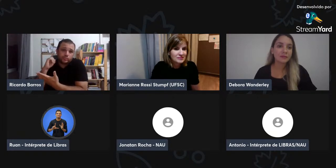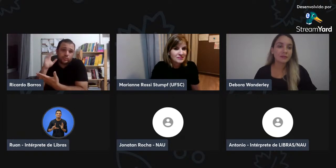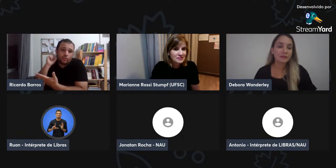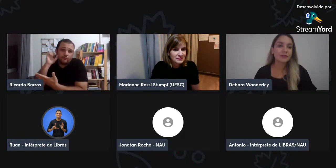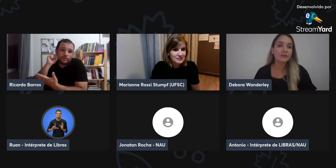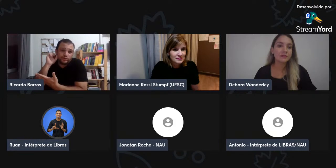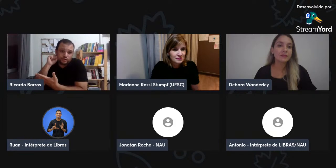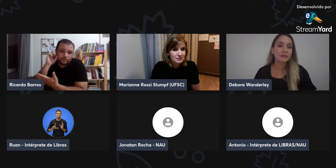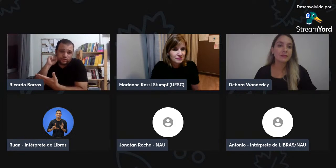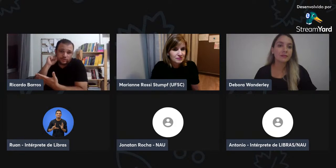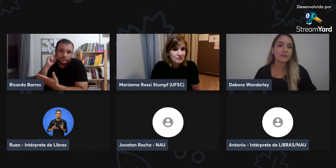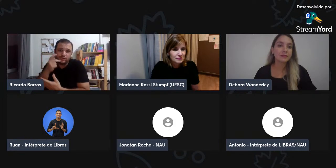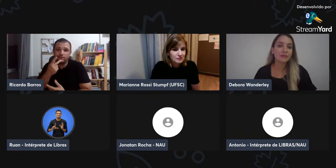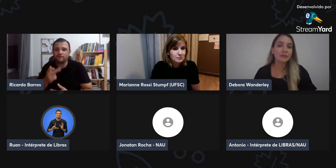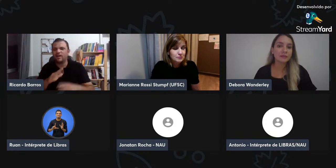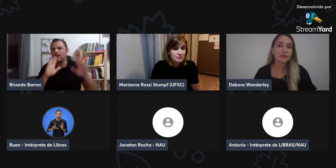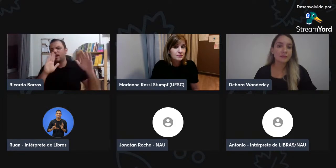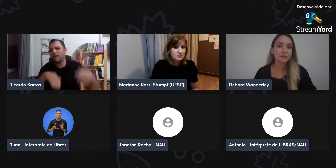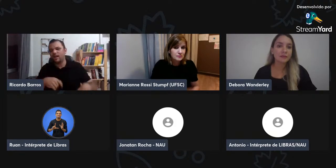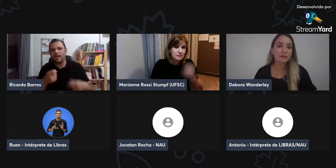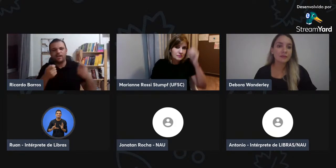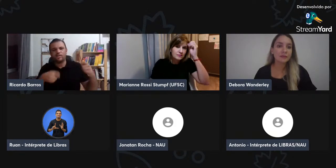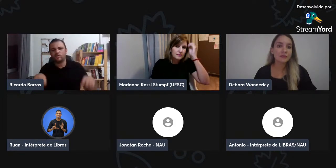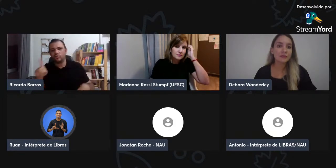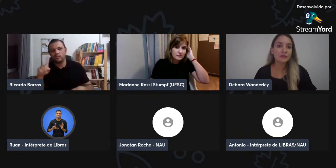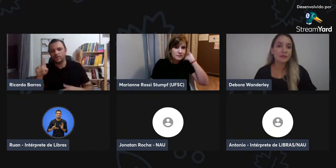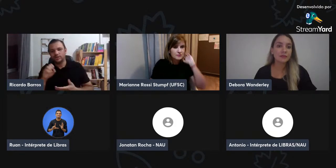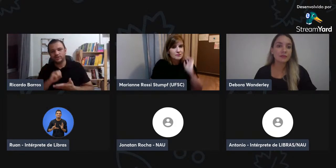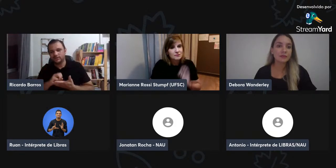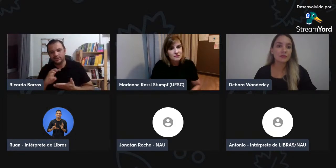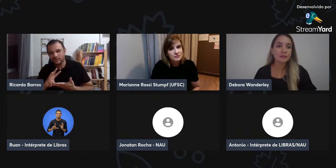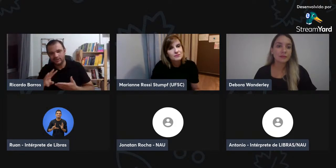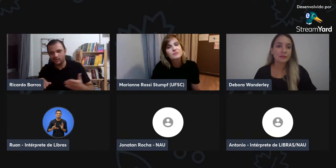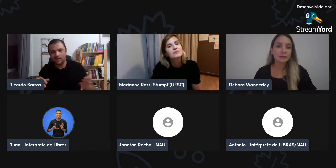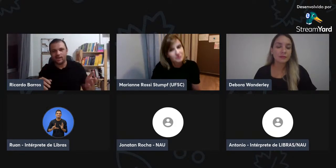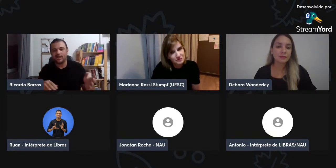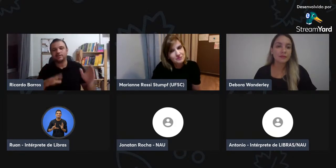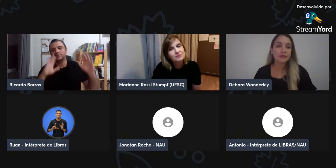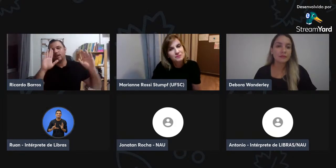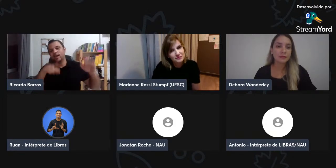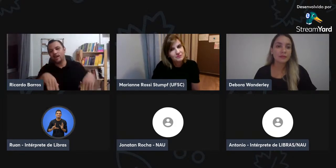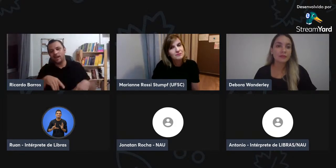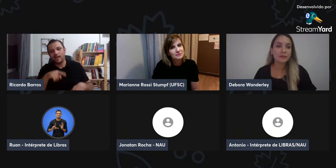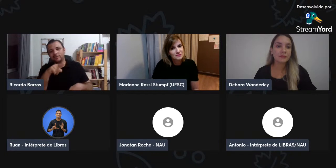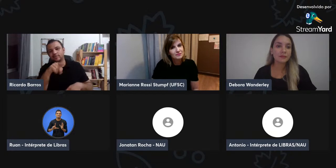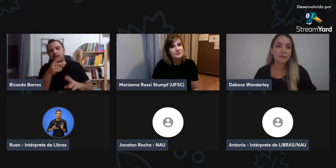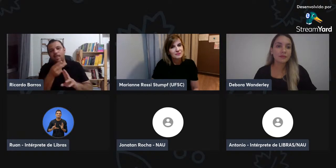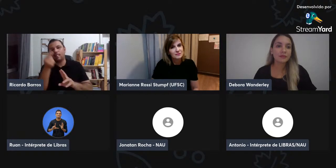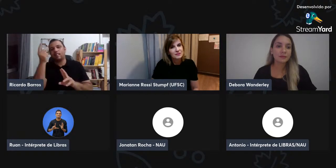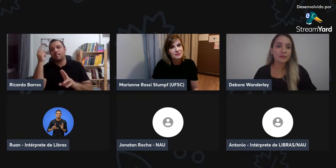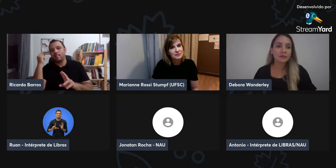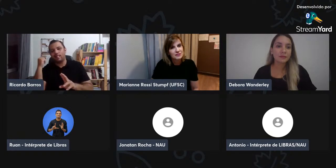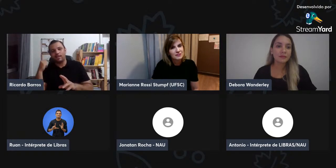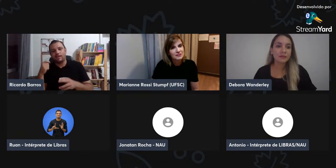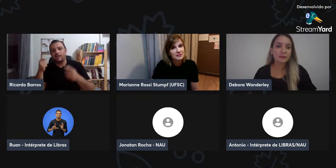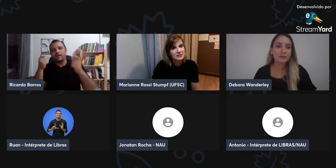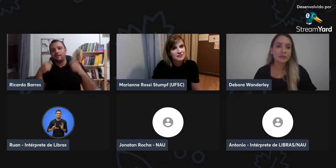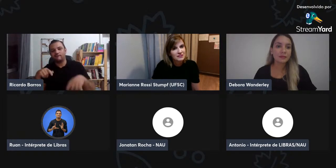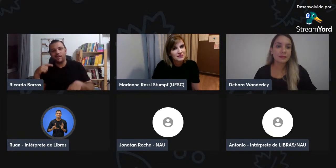alguns ouvintes principalmente falam que a escrita de sinais não